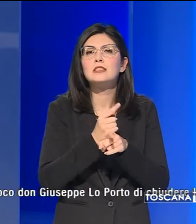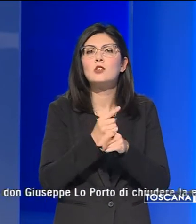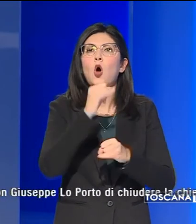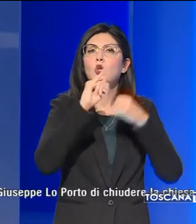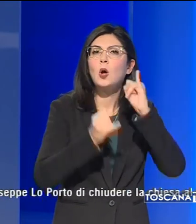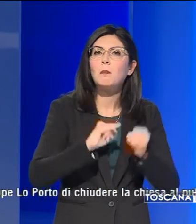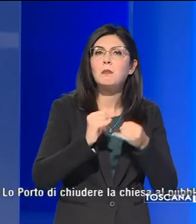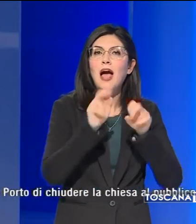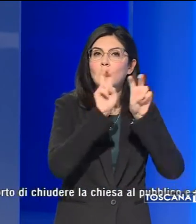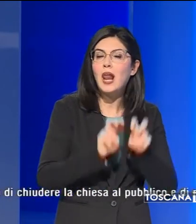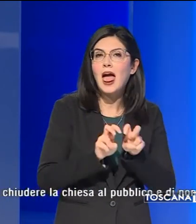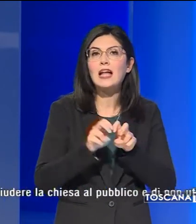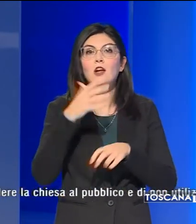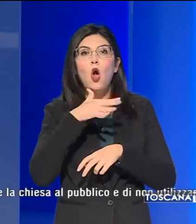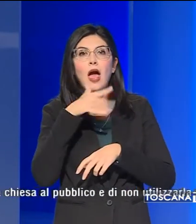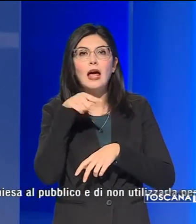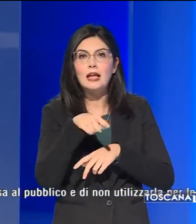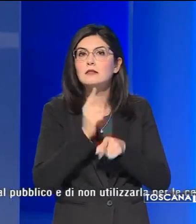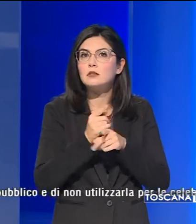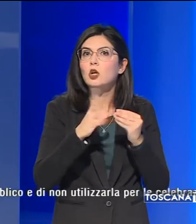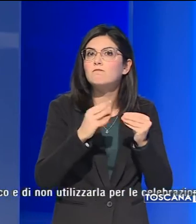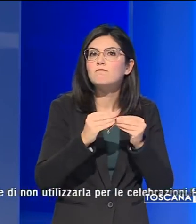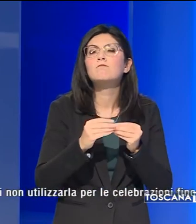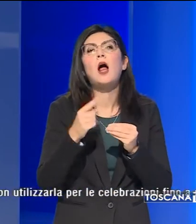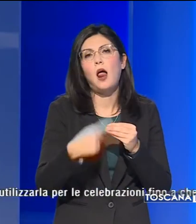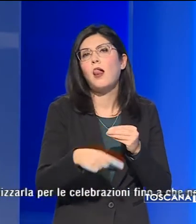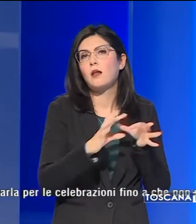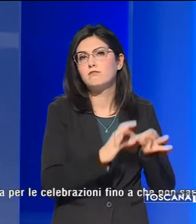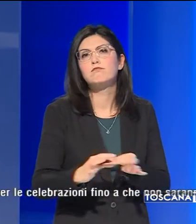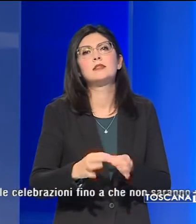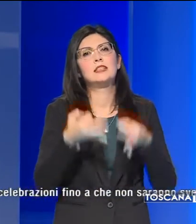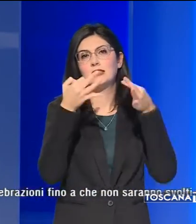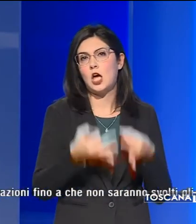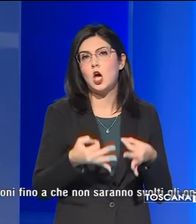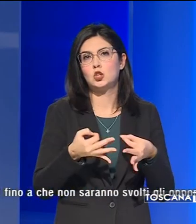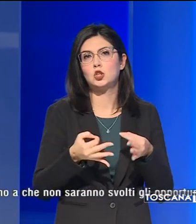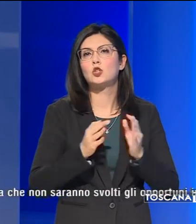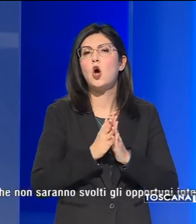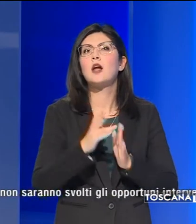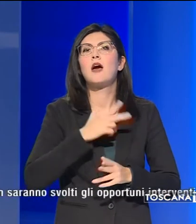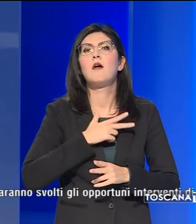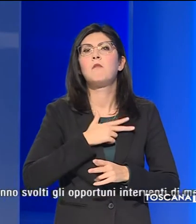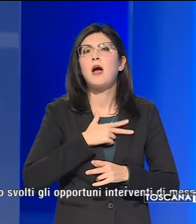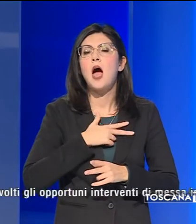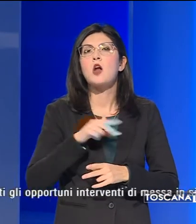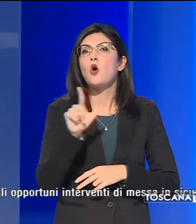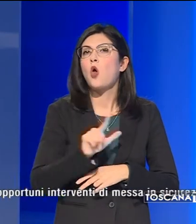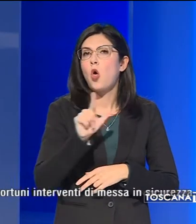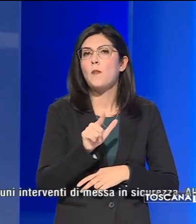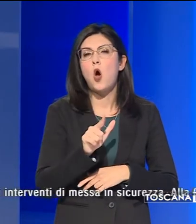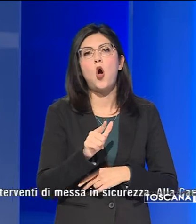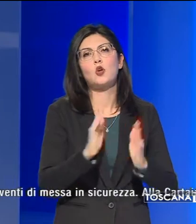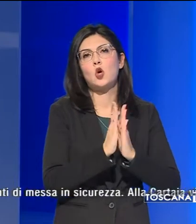elettrico e idrico sono alla base della decisione presa dal parroco Loporto di chiudere la chiesa al